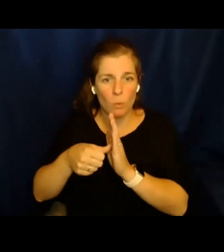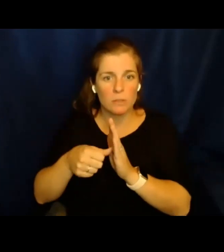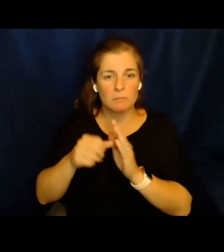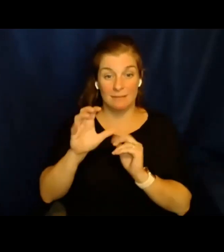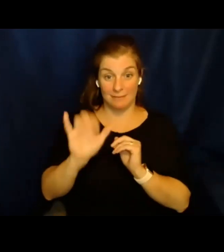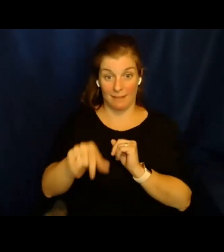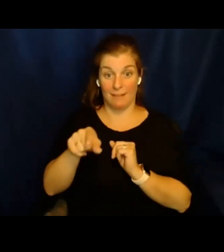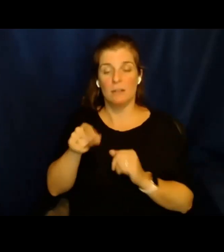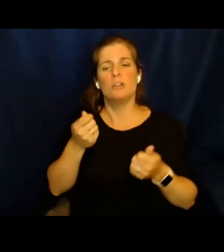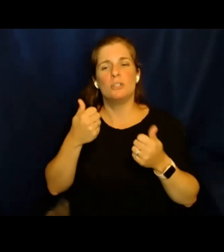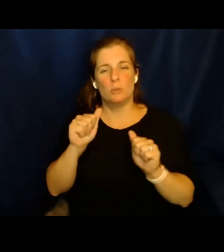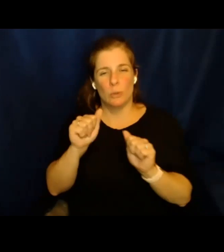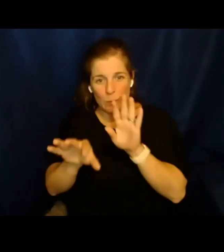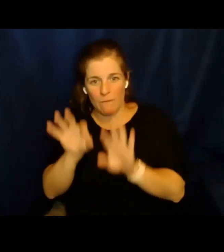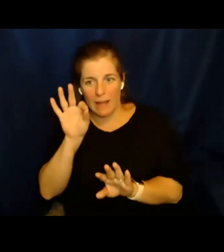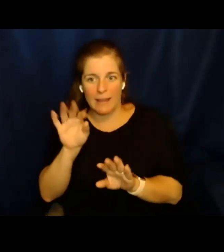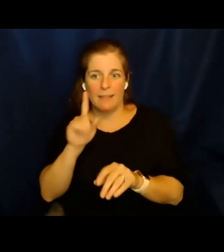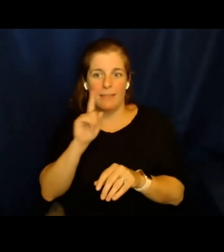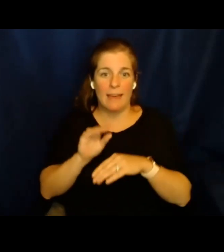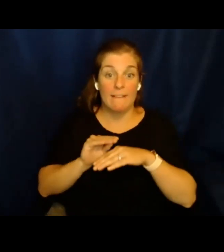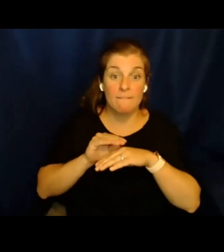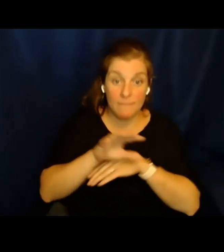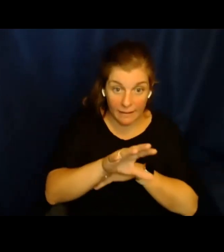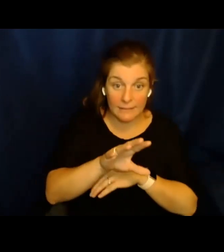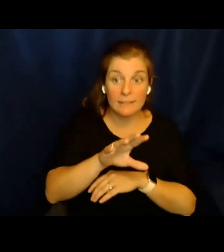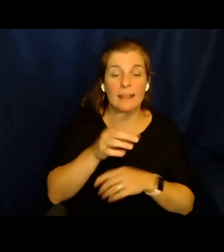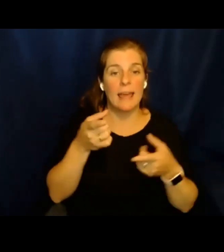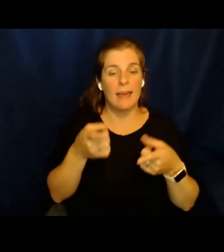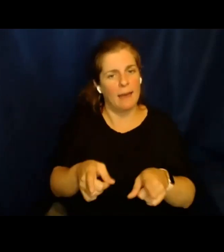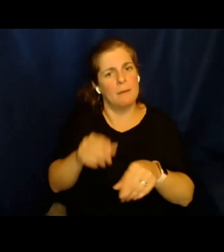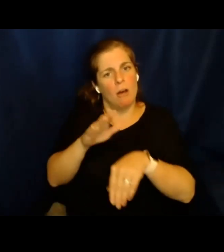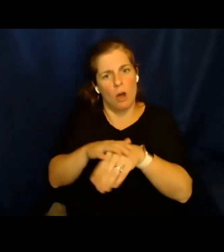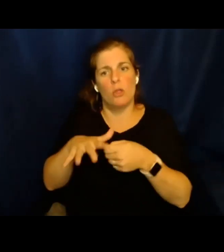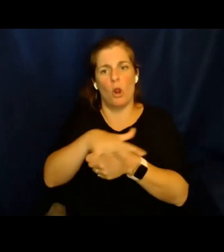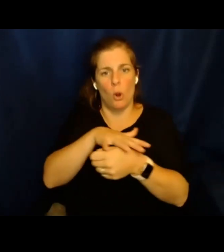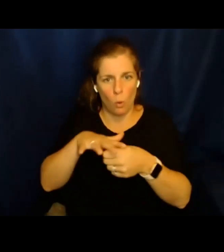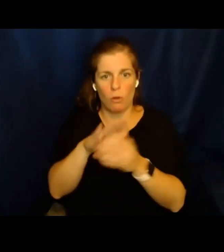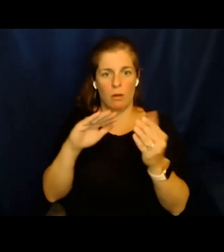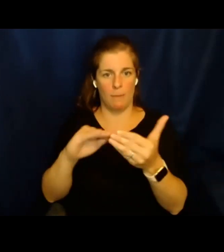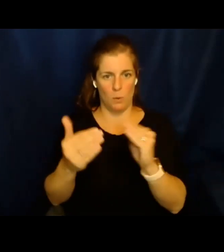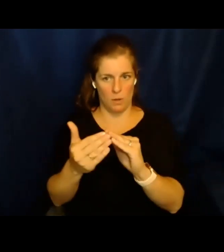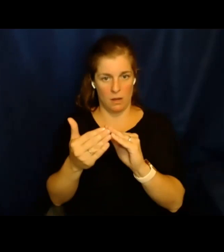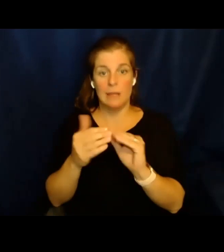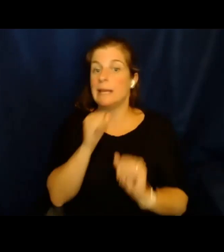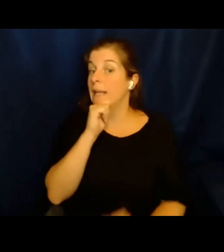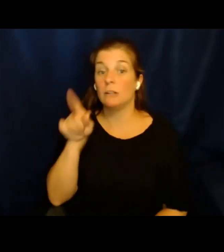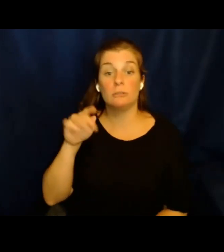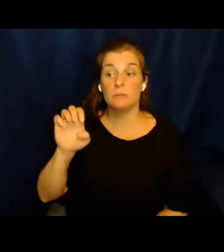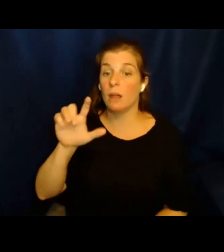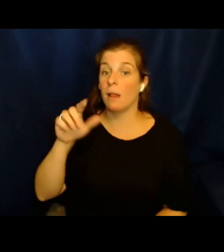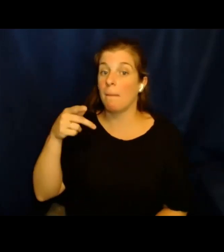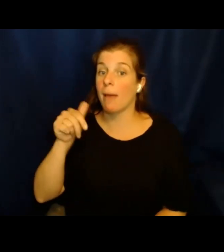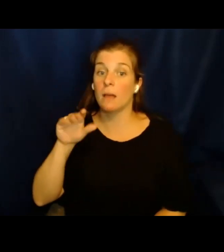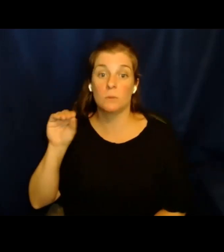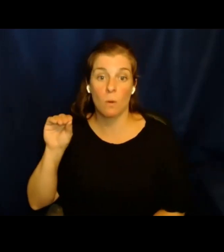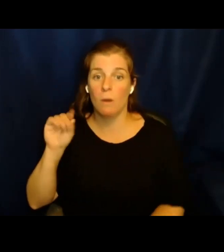enforzamiento de las leyes migratorias es el tratar de enfocarse tiene un efecto a comunidades como El Paso, y no solamente El Paso,